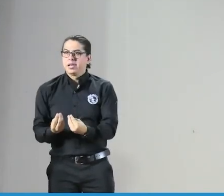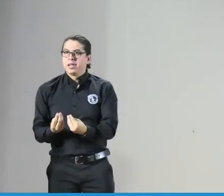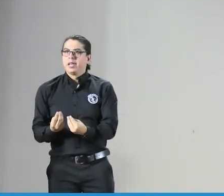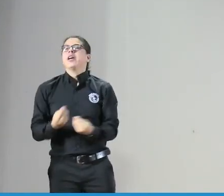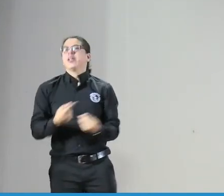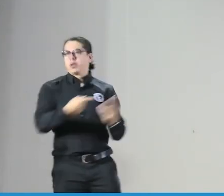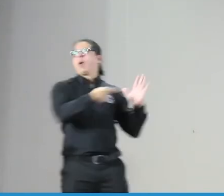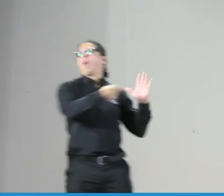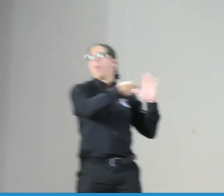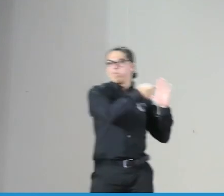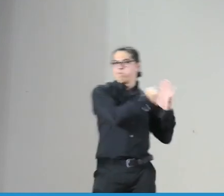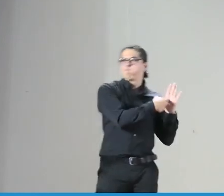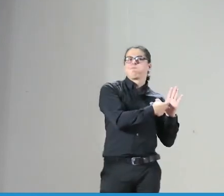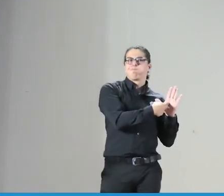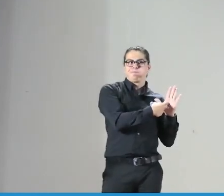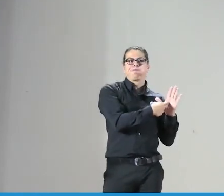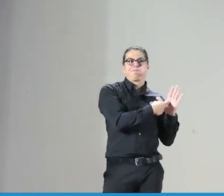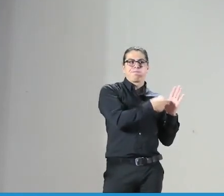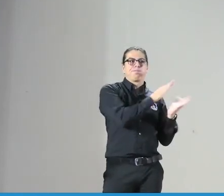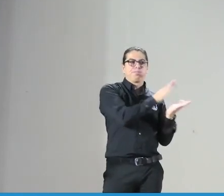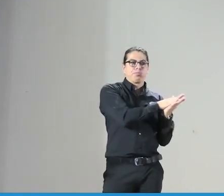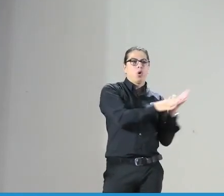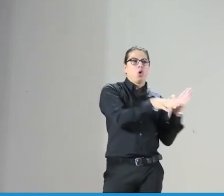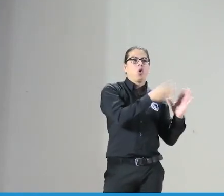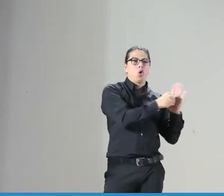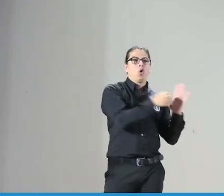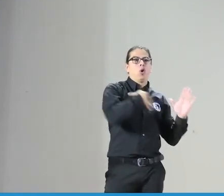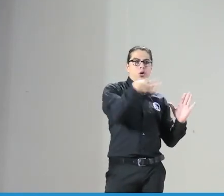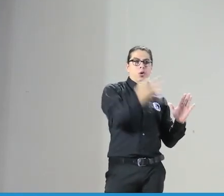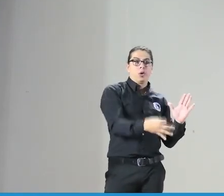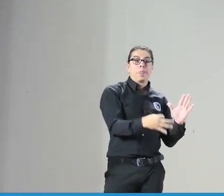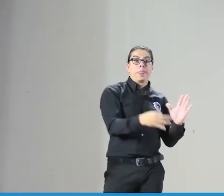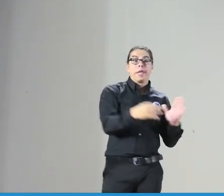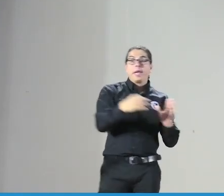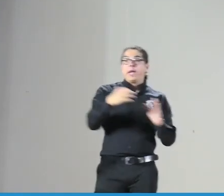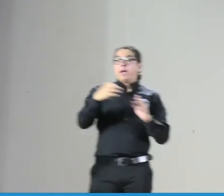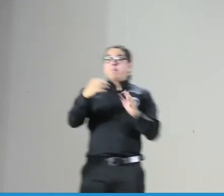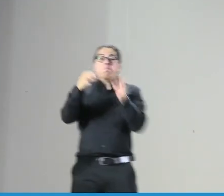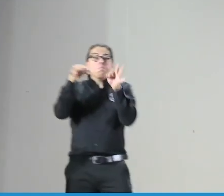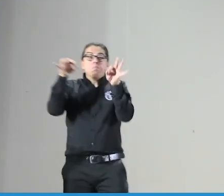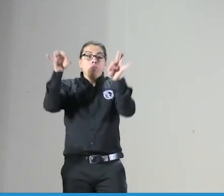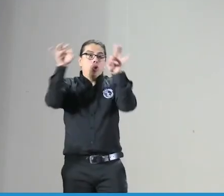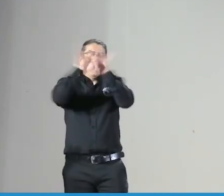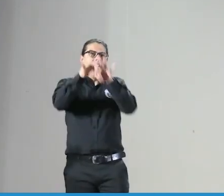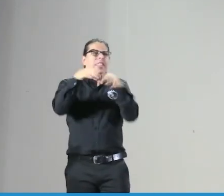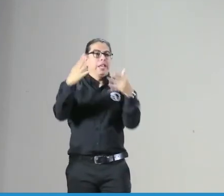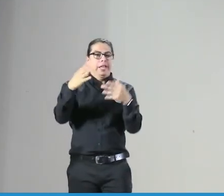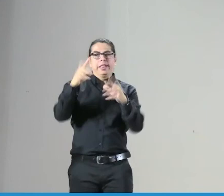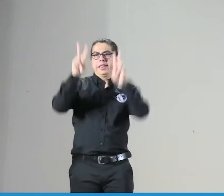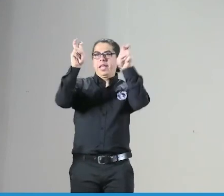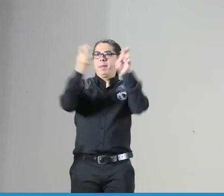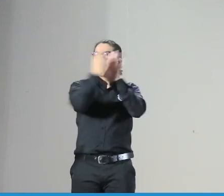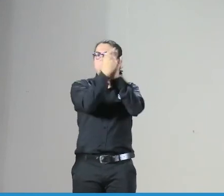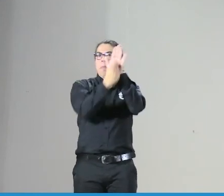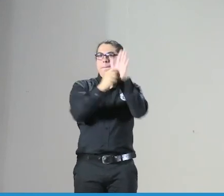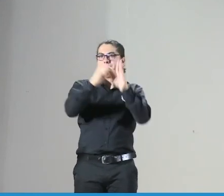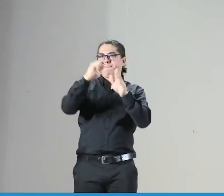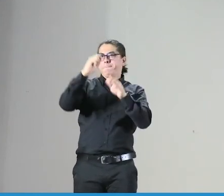del servicio cómo puede hacer esa retroalimentación y qué tiene que hacer y todo eso se ha plasmado en el código de ética es muy importante